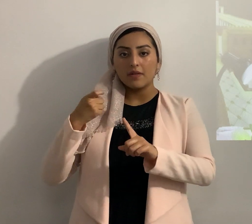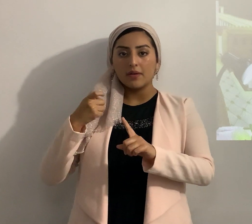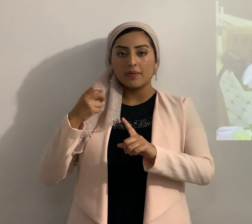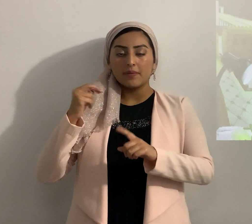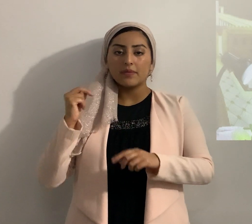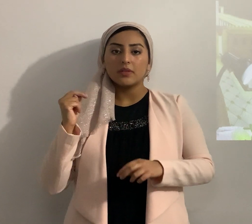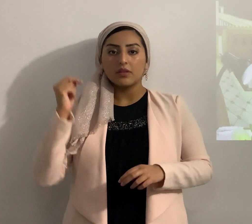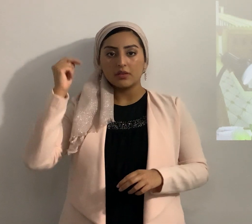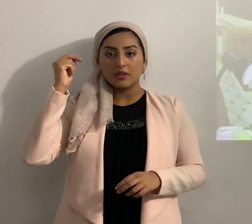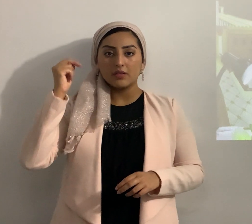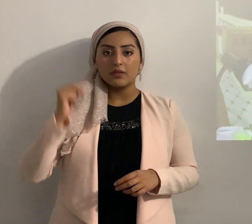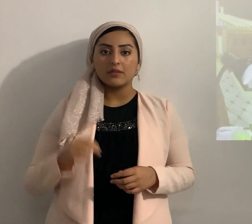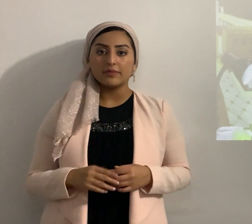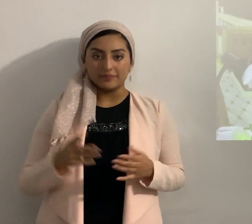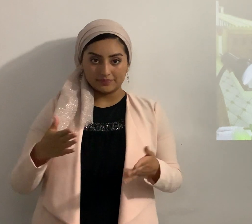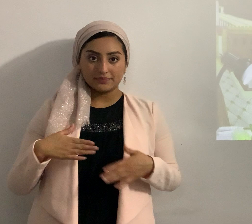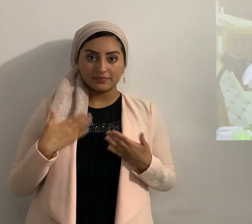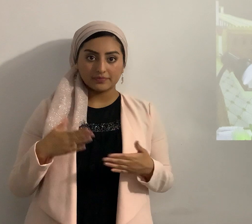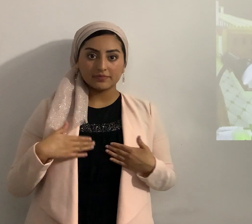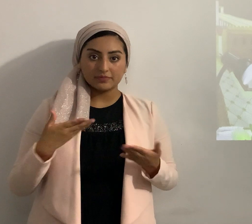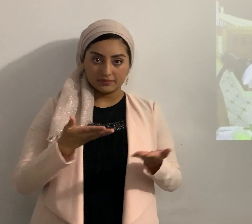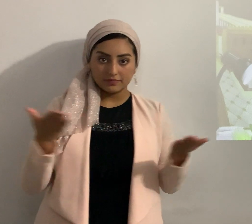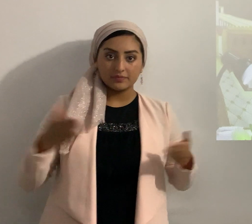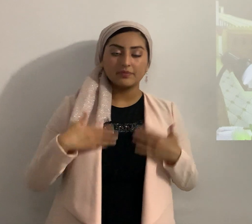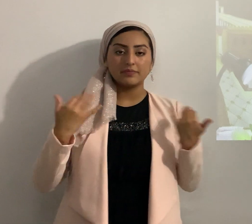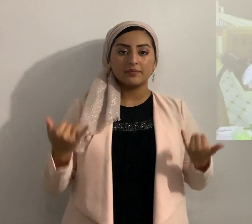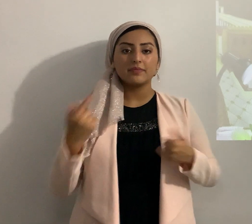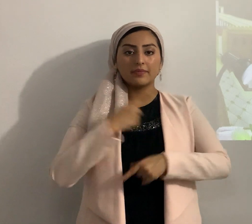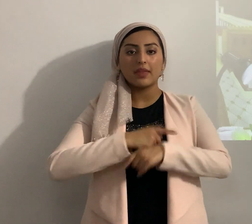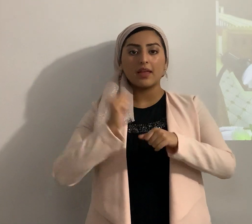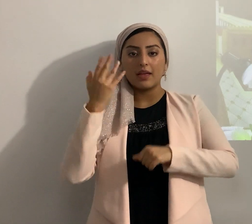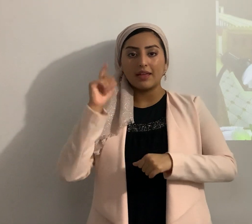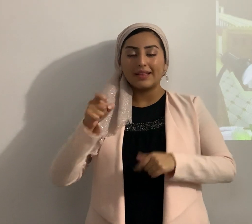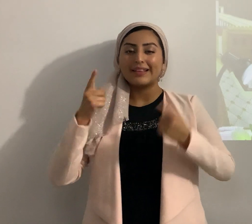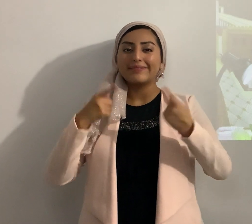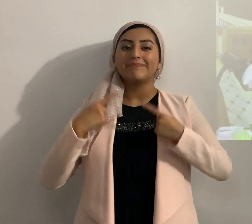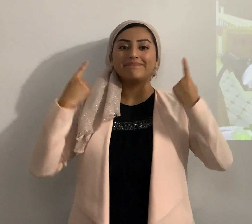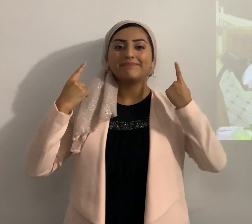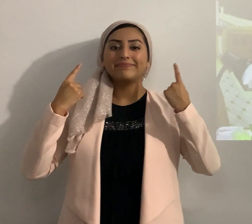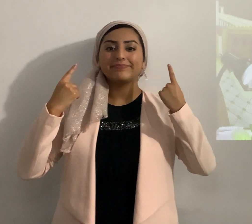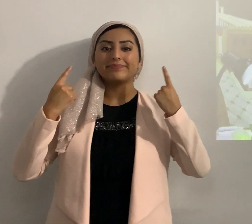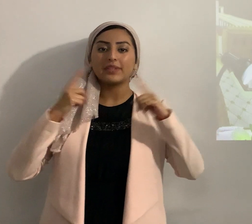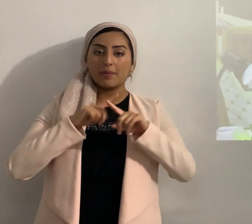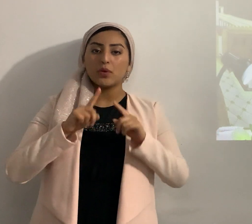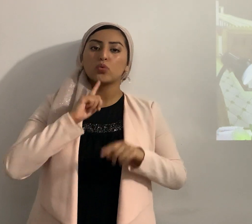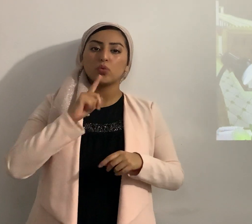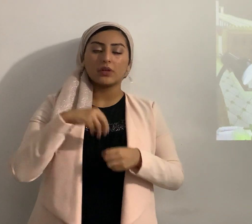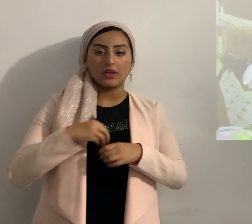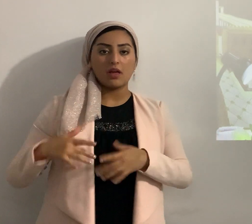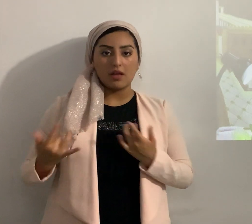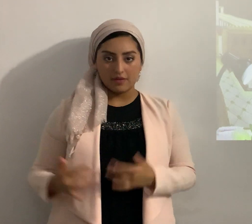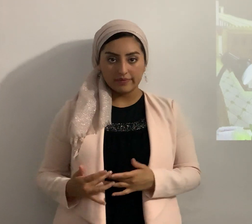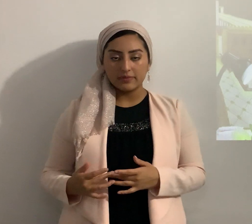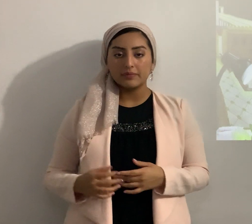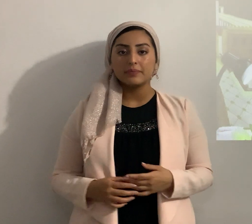contento? contento, están contentos entonces Shabbat tenemos que sonreír pero de veras de corazón entonces muchos